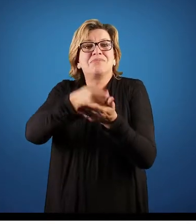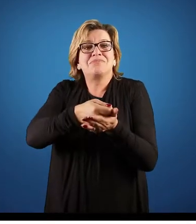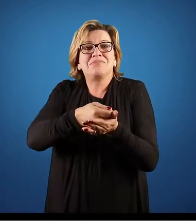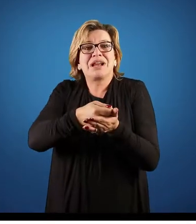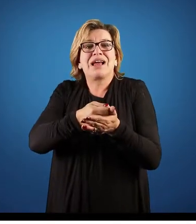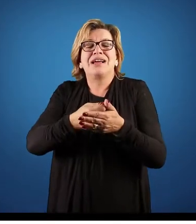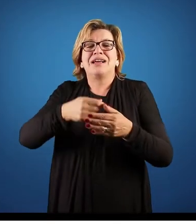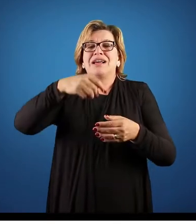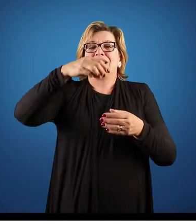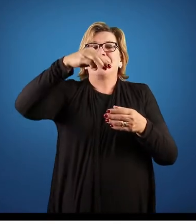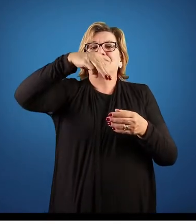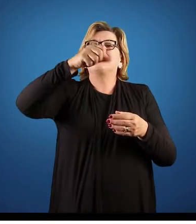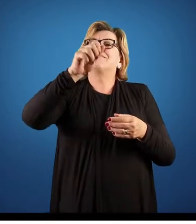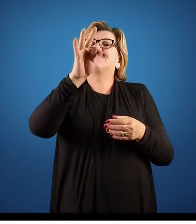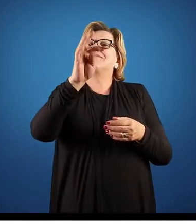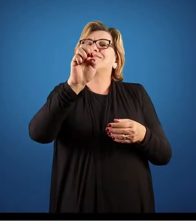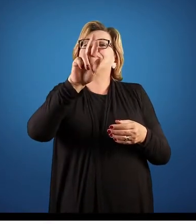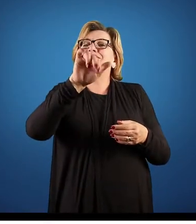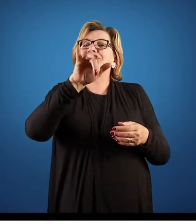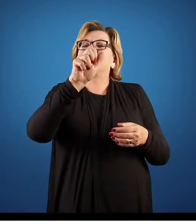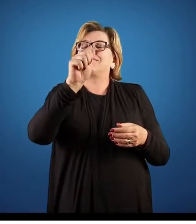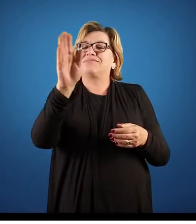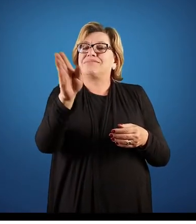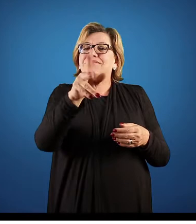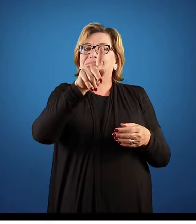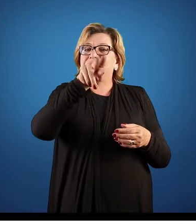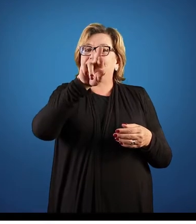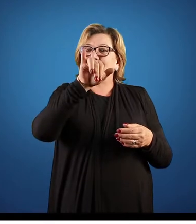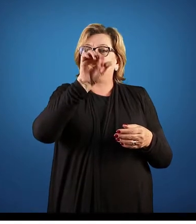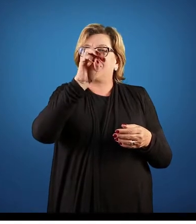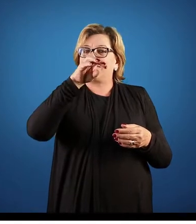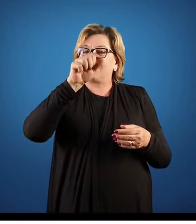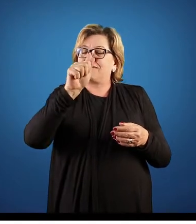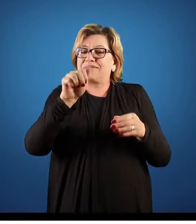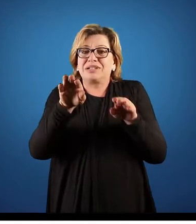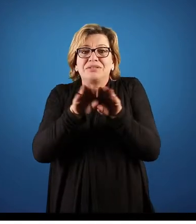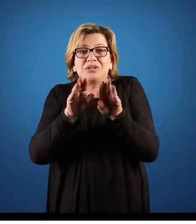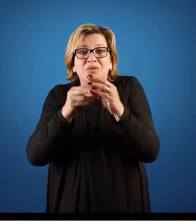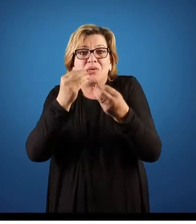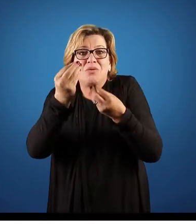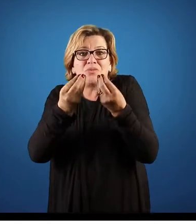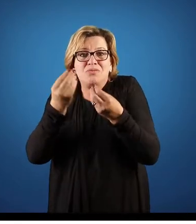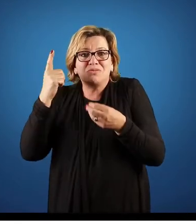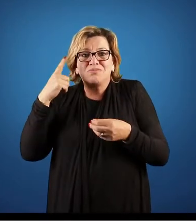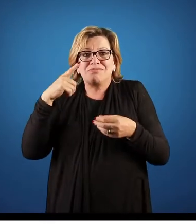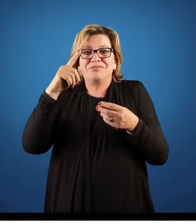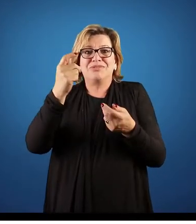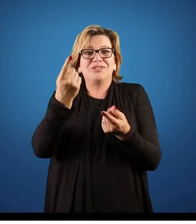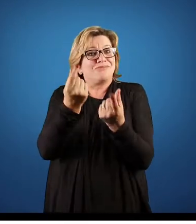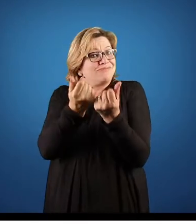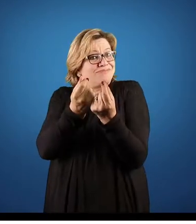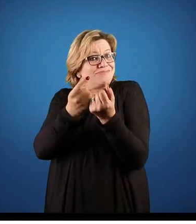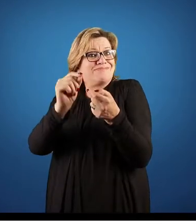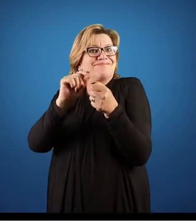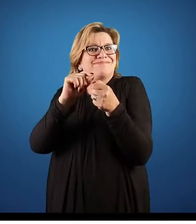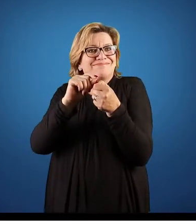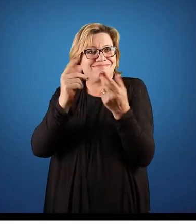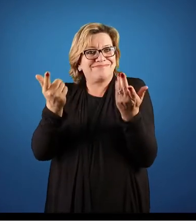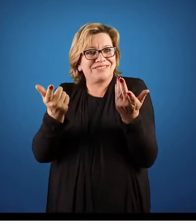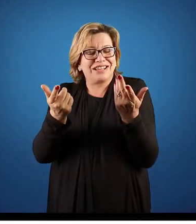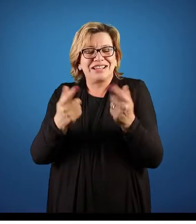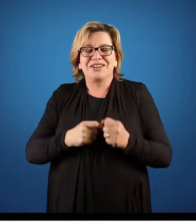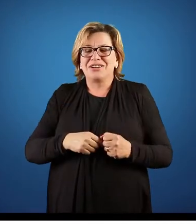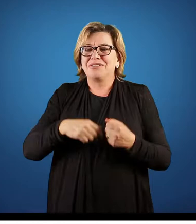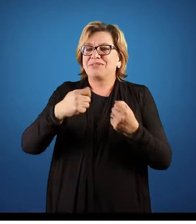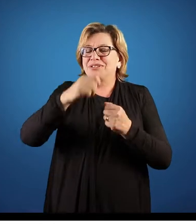necessárias para ele e como que eu faço para que eu tenha uma parte financeira, que eu preciso de recursos para que eu possa fazer isso. Então vou precisar